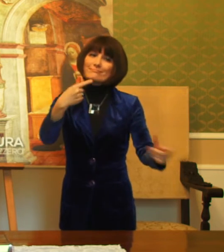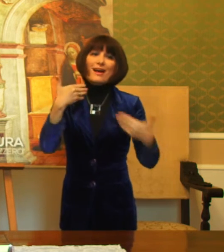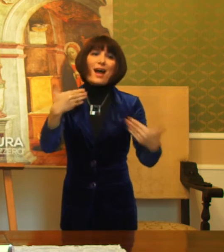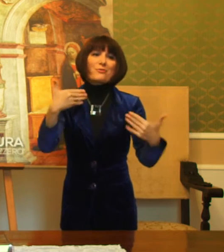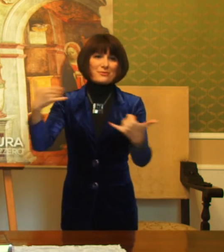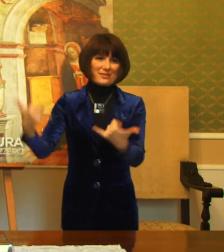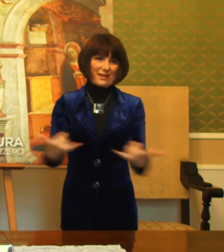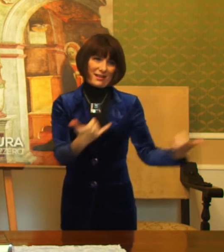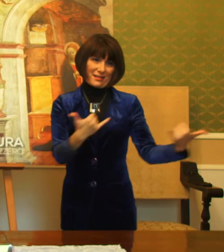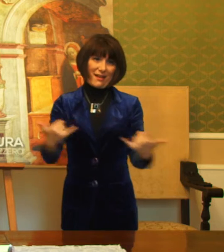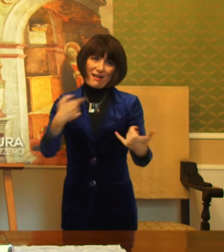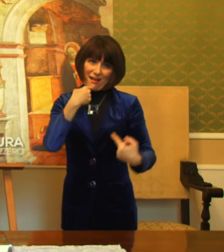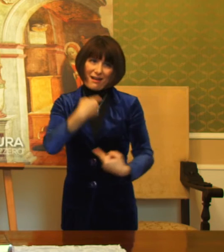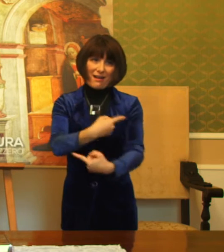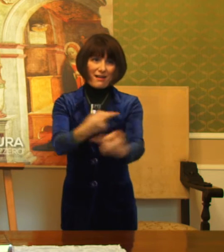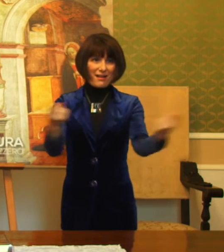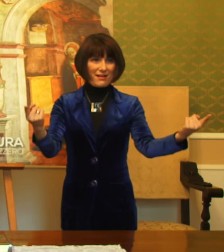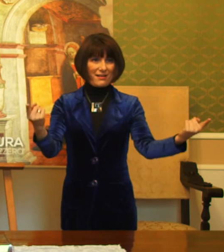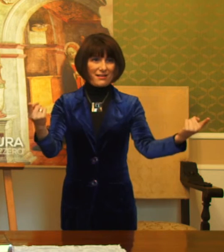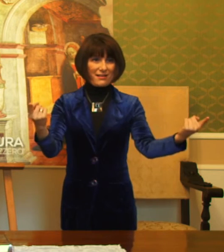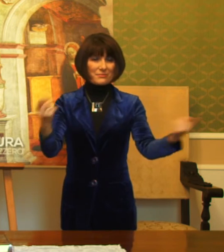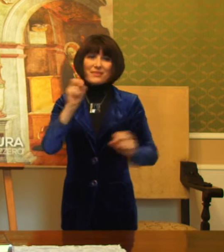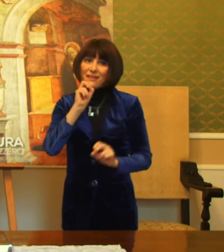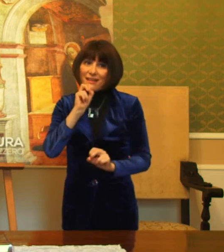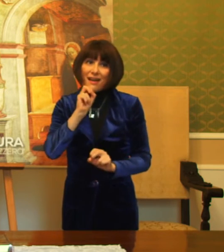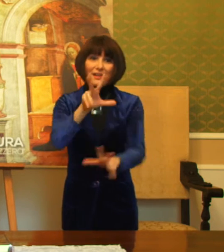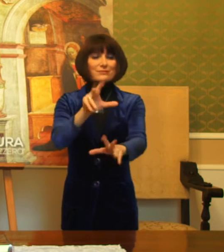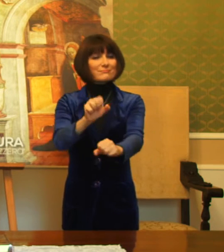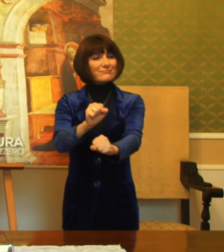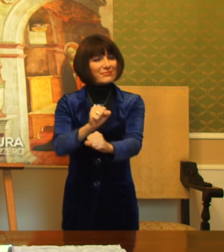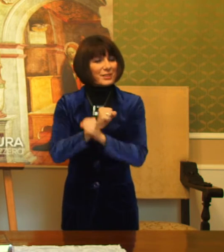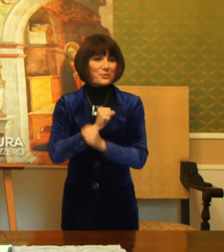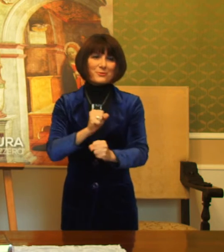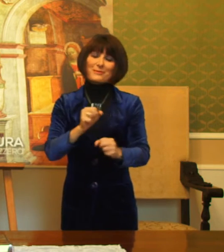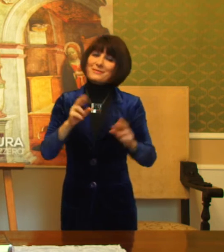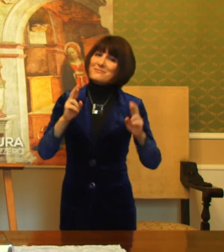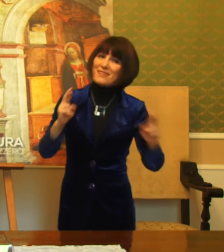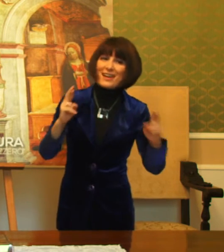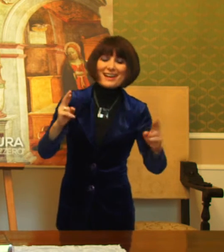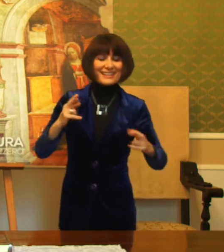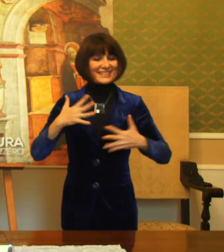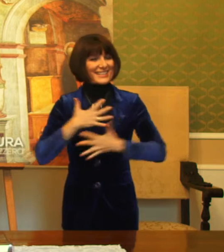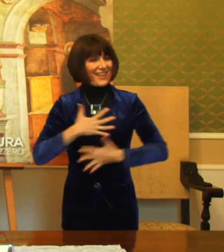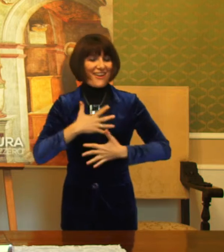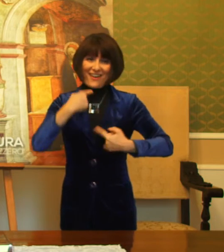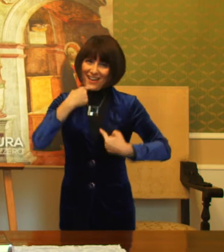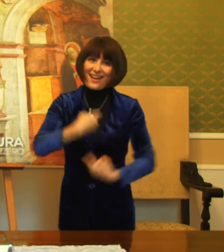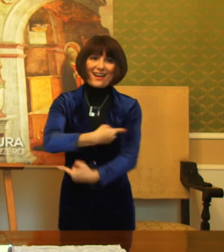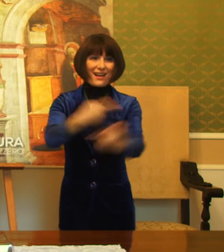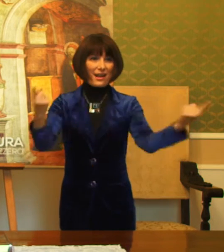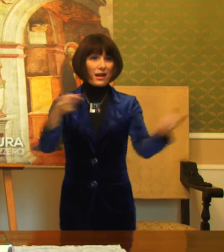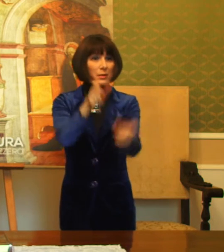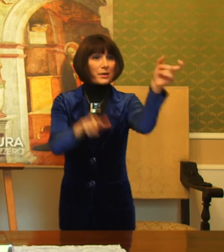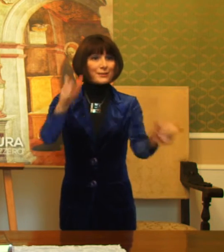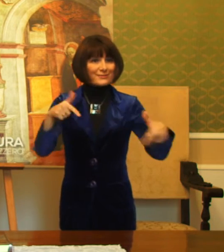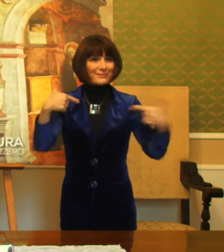natalizio. Questo annuncio di fiducia, di speranza, di gioia è rivolto a tutti, ma in modo particolare a tutti